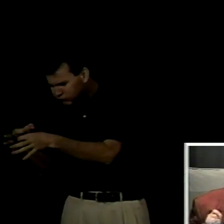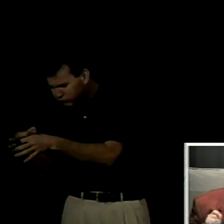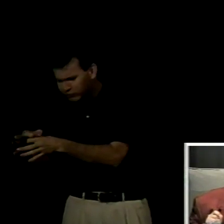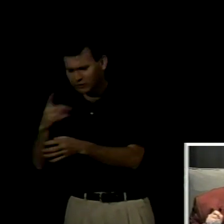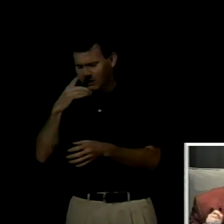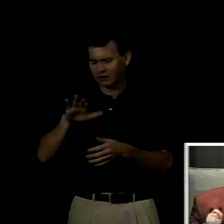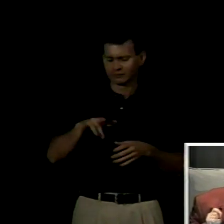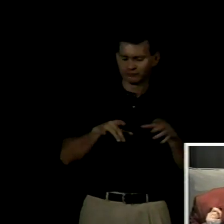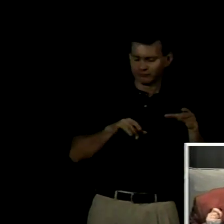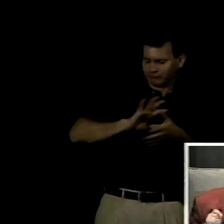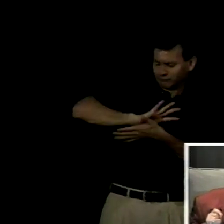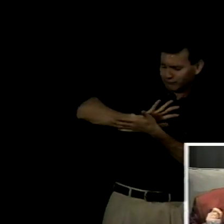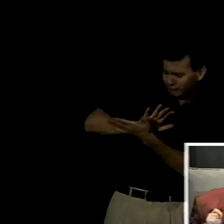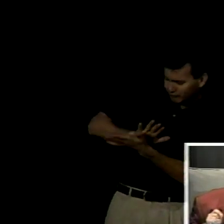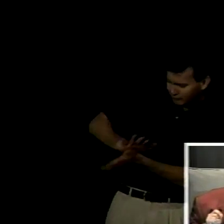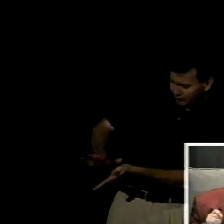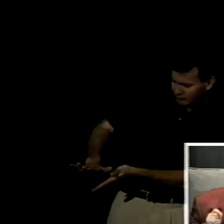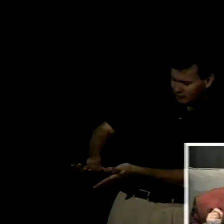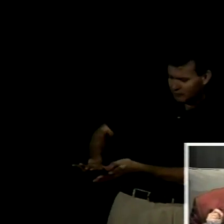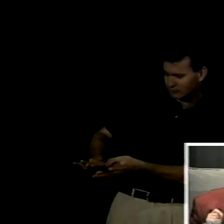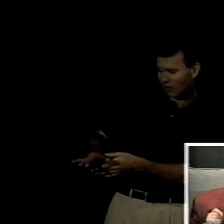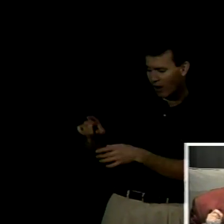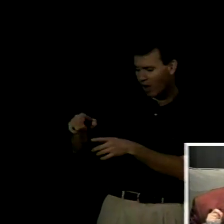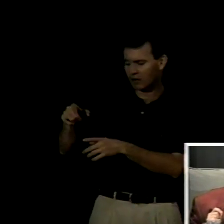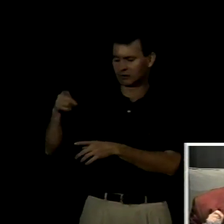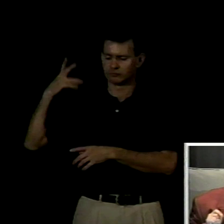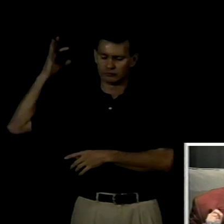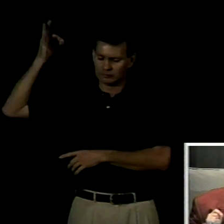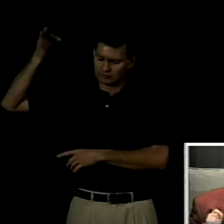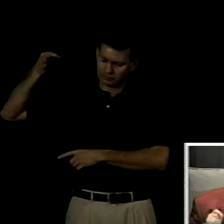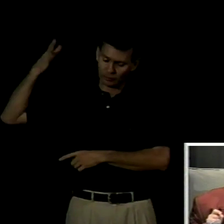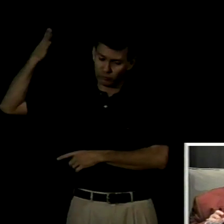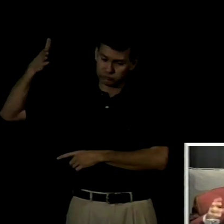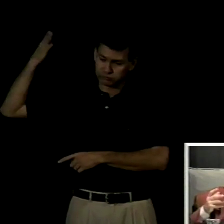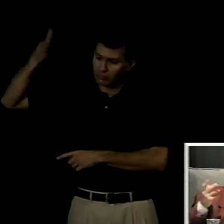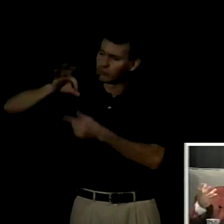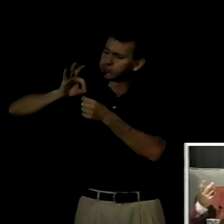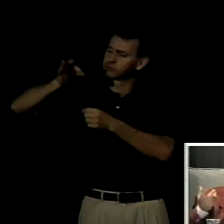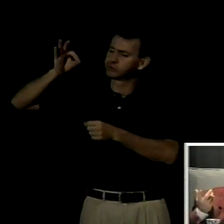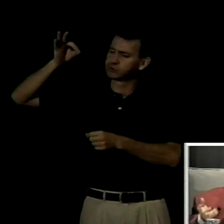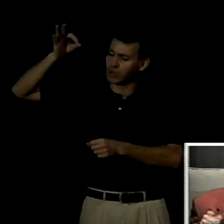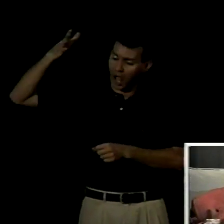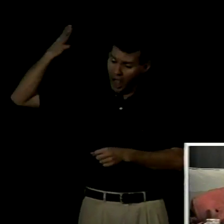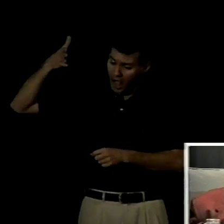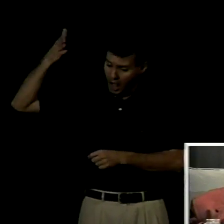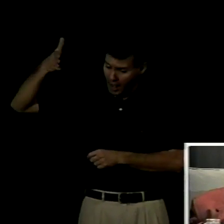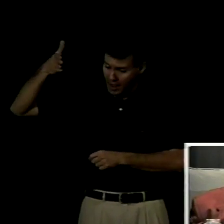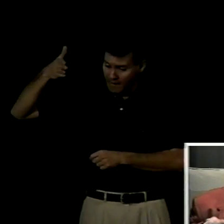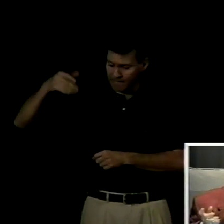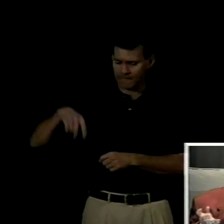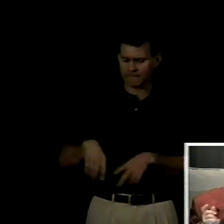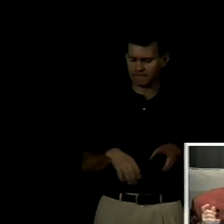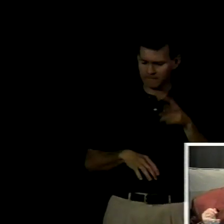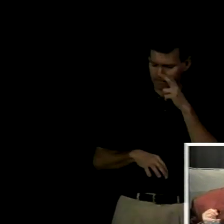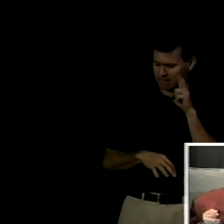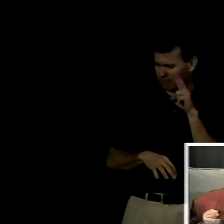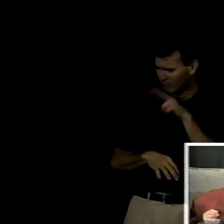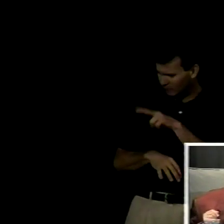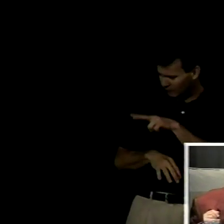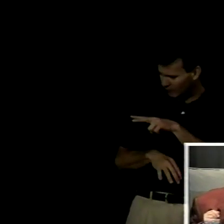y atravesada por discursos que la desestiman en tanto cultura al considerarse en el imaginario a la sordera exclusivamente como una